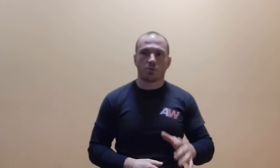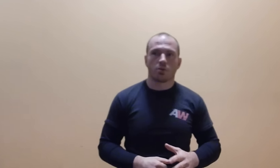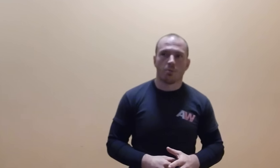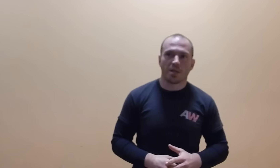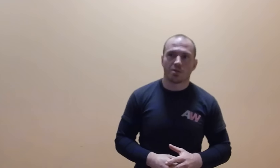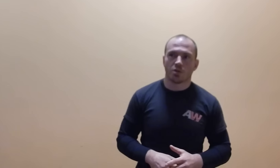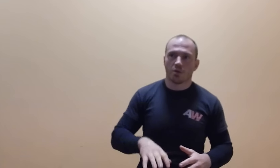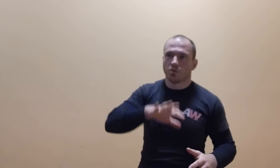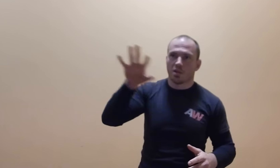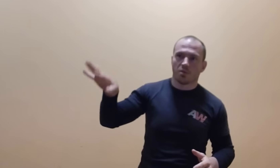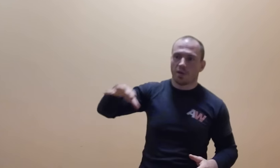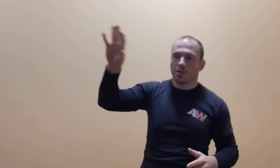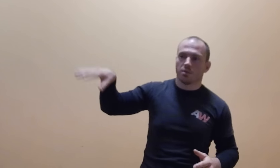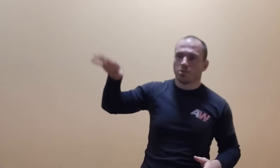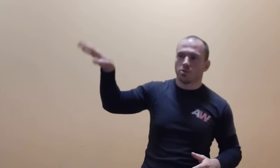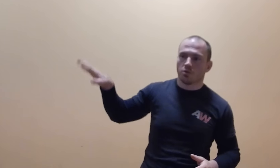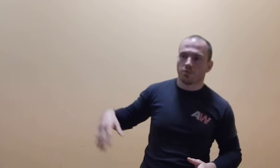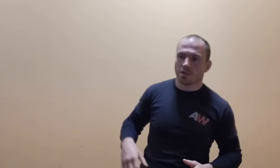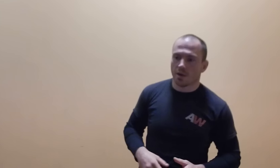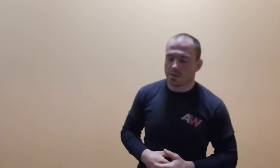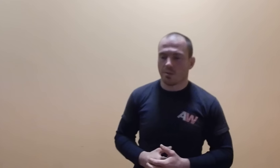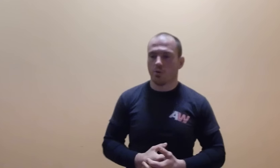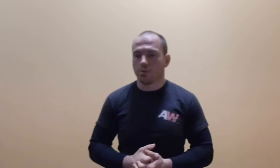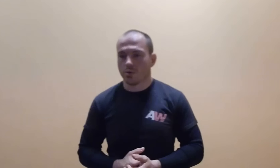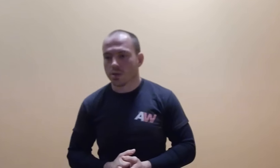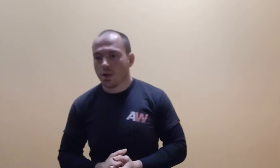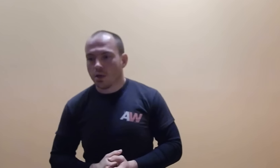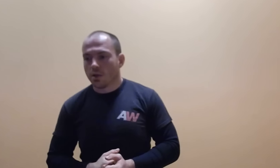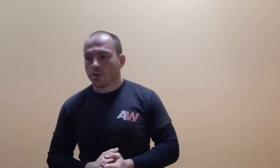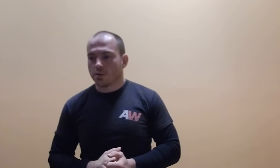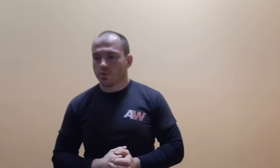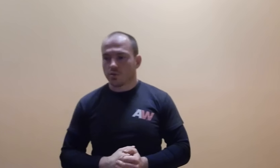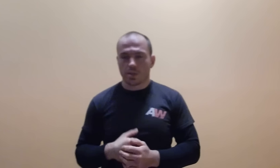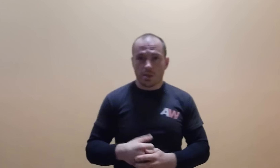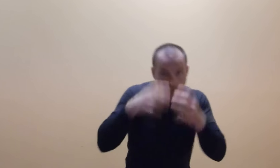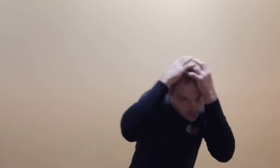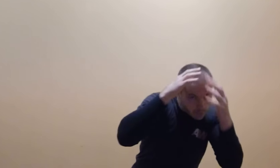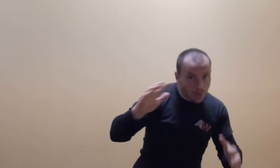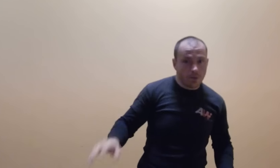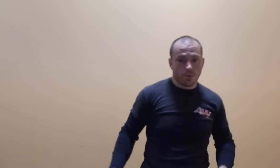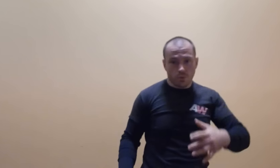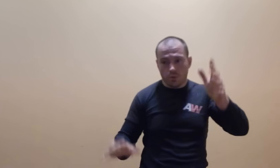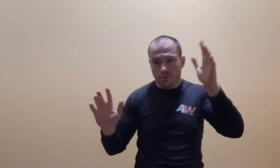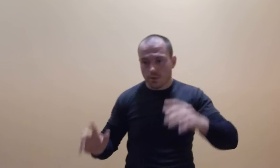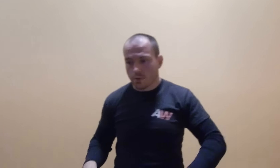kompletnie co innego niż lansowane przez środowiska samoobrony, żeby wykorzystania swoich naturalnych odruchów do